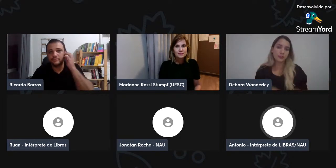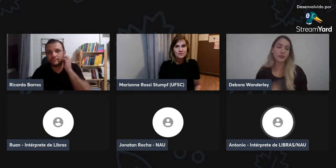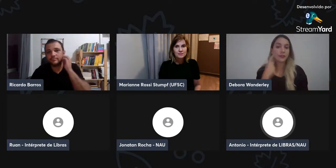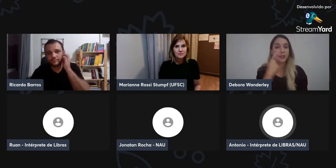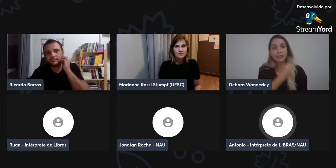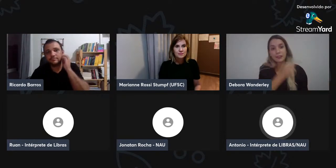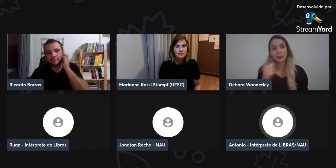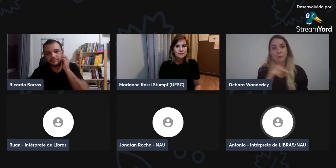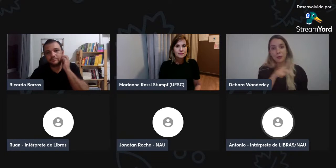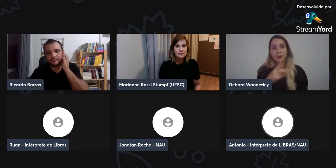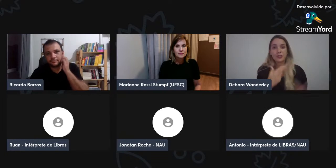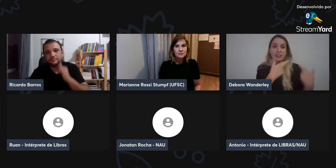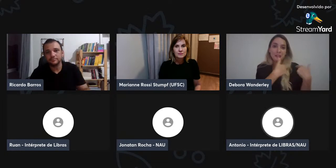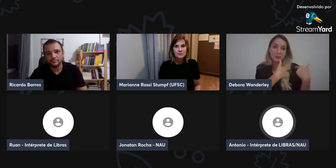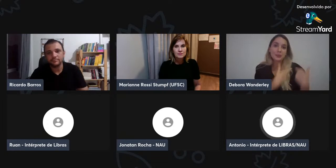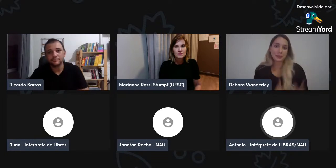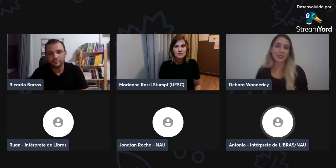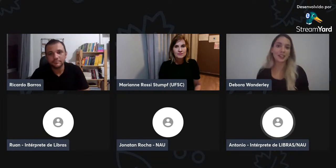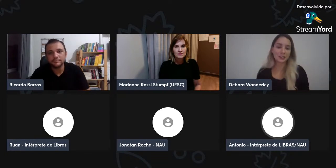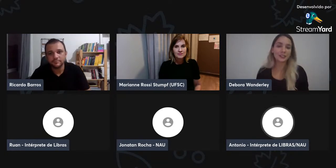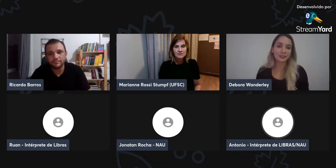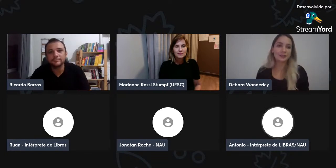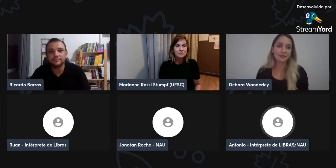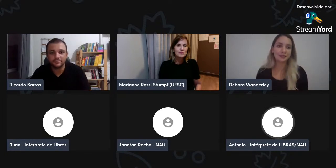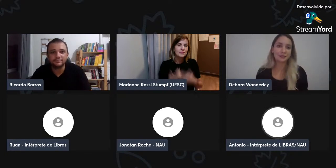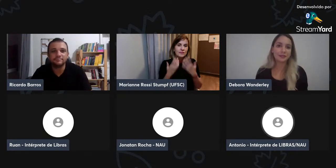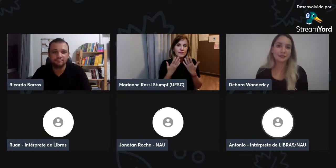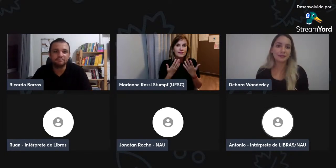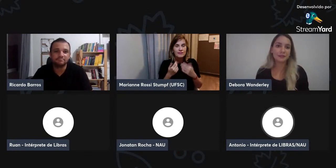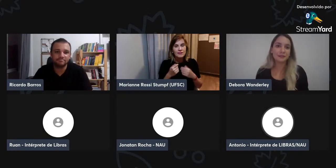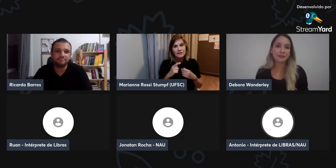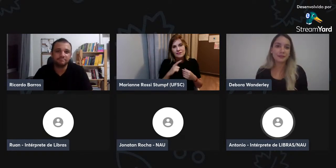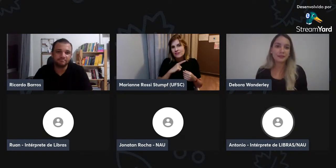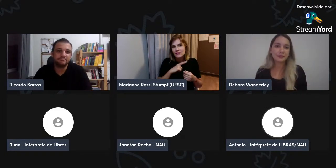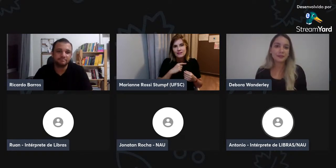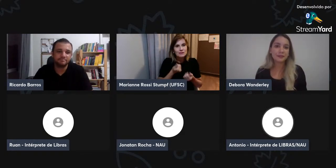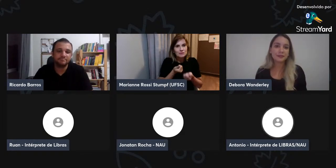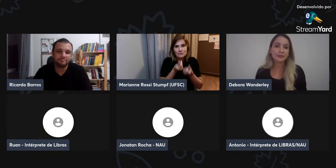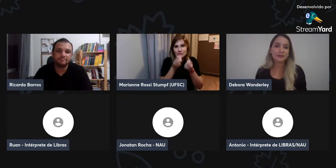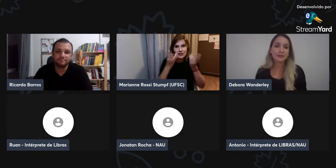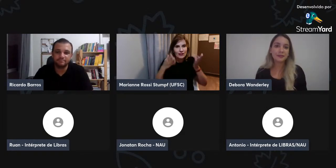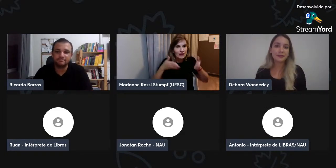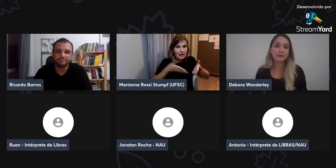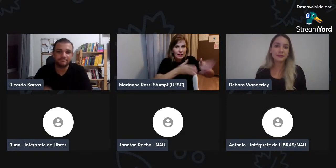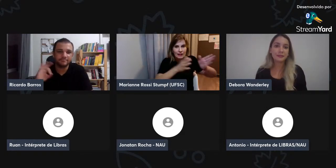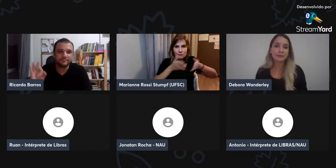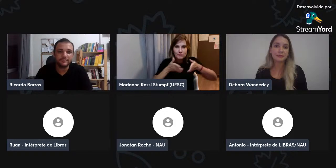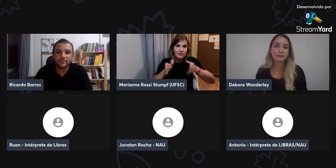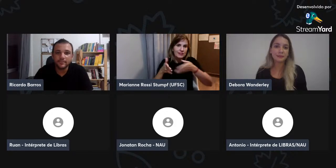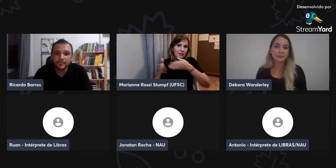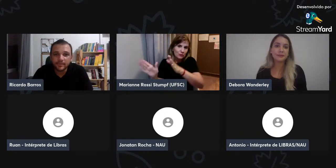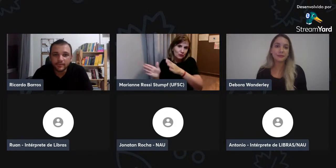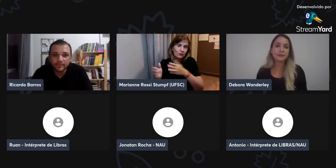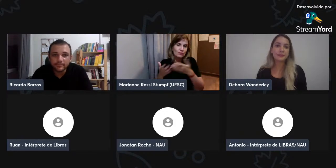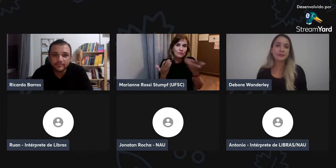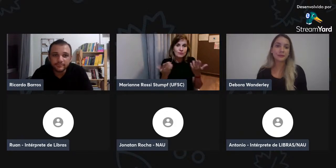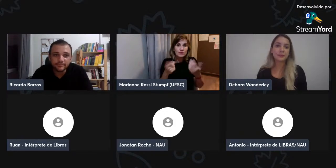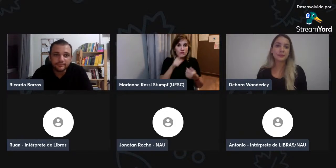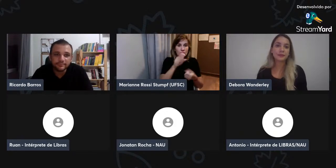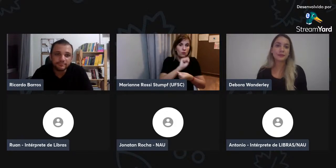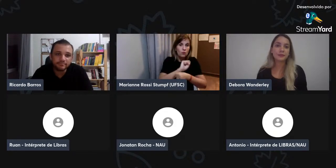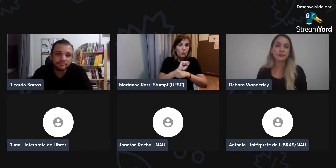profissionalização e nenhum desenvolvimento, que isso seria possível. Então, o professor tem essa responsabilidade de agregar produtos. Então, sim,